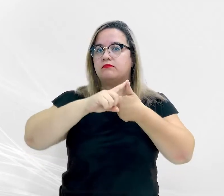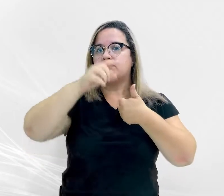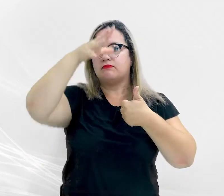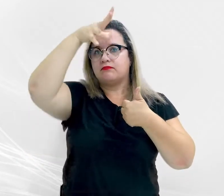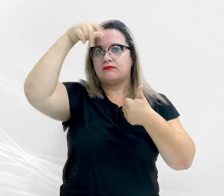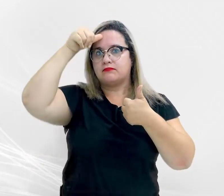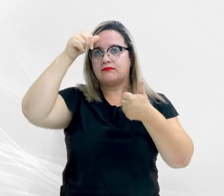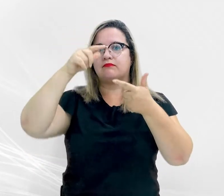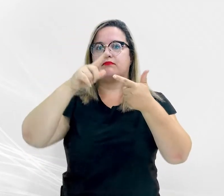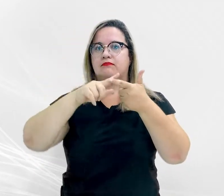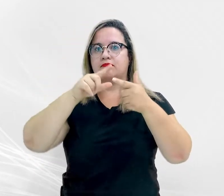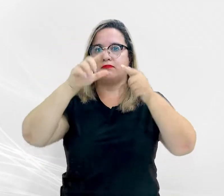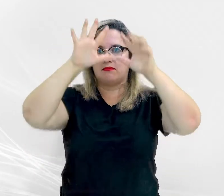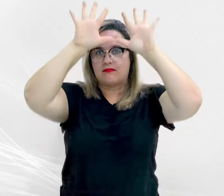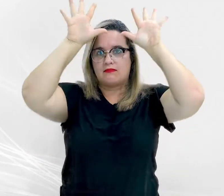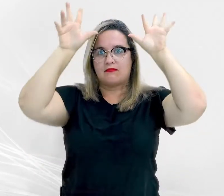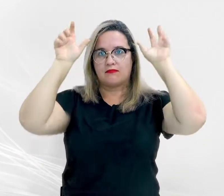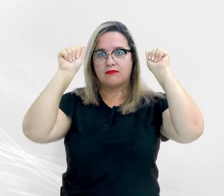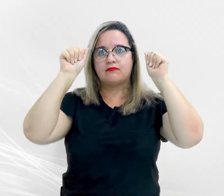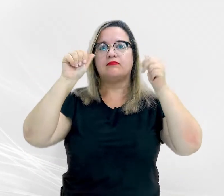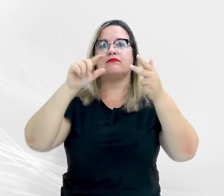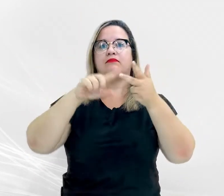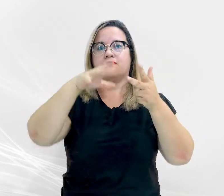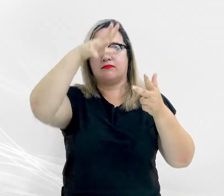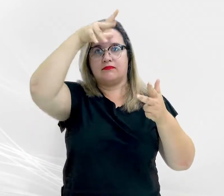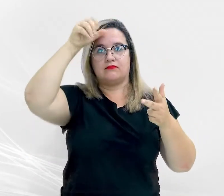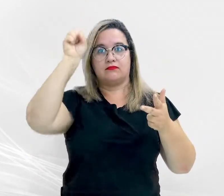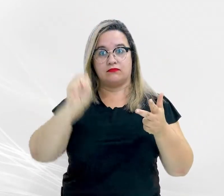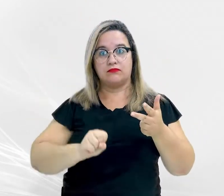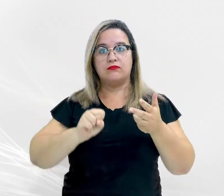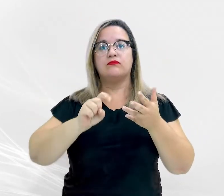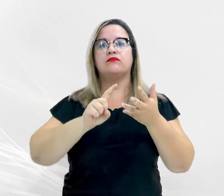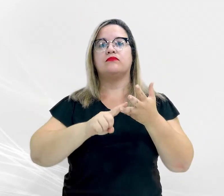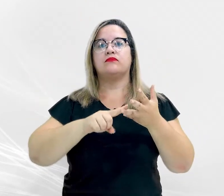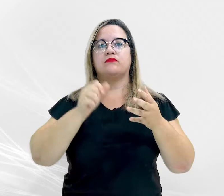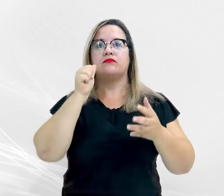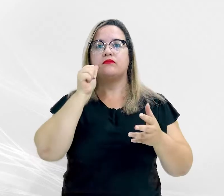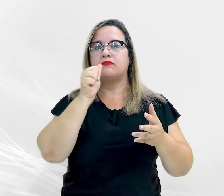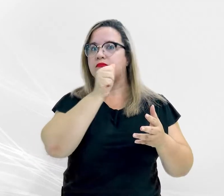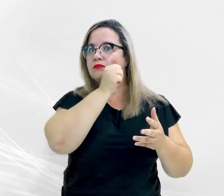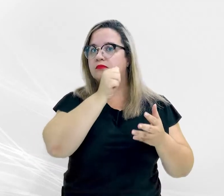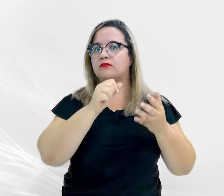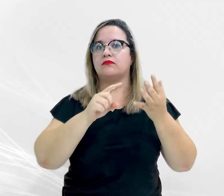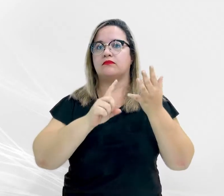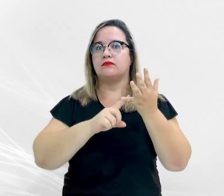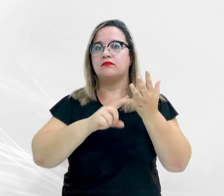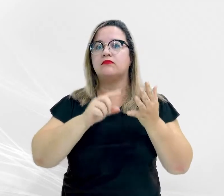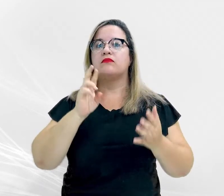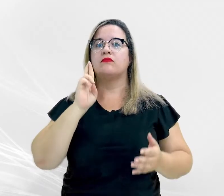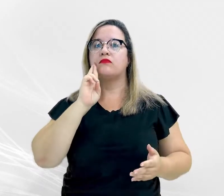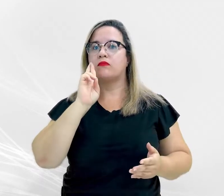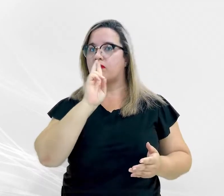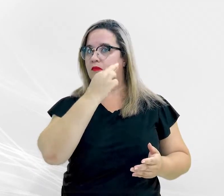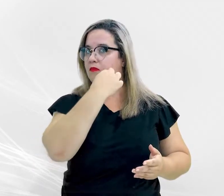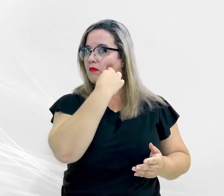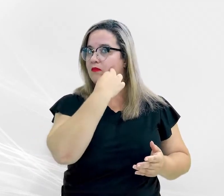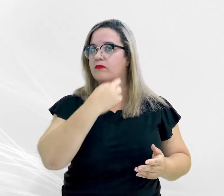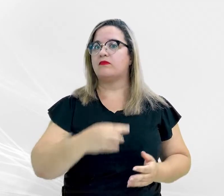Bahia, Espírito Santo, Roraima e Amapá. O espaço é um antigo sonho dos Ministérios Públicos que passam a contar com